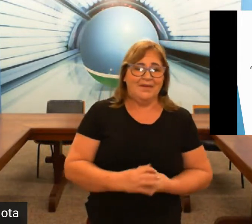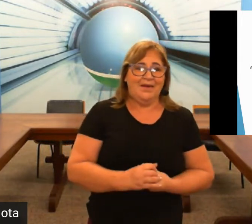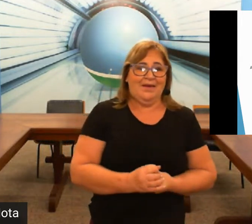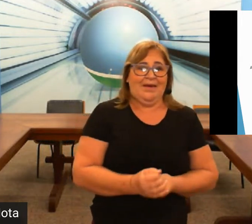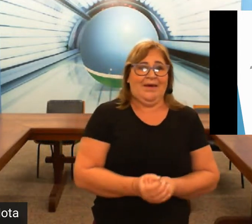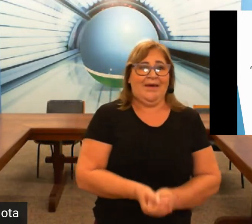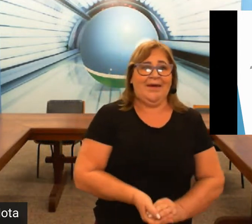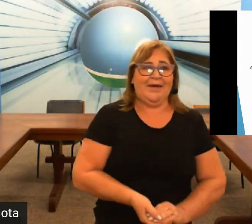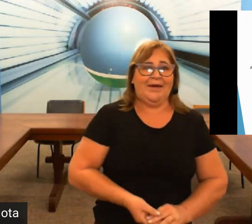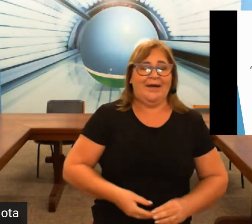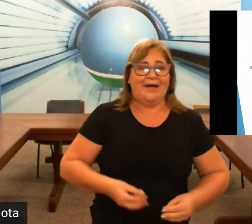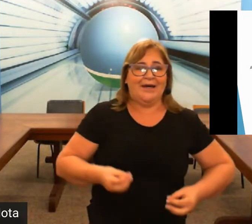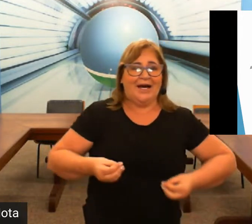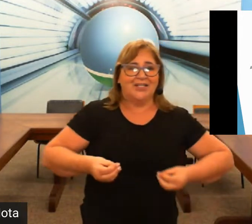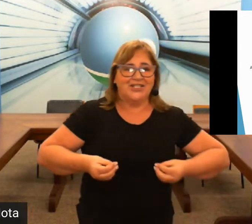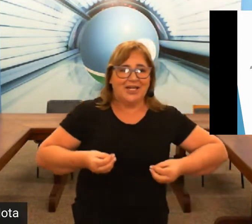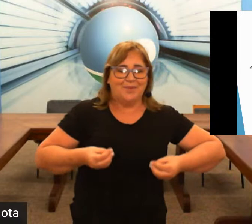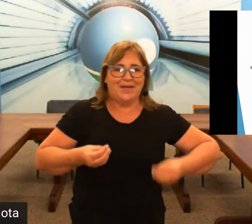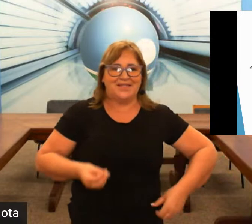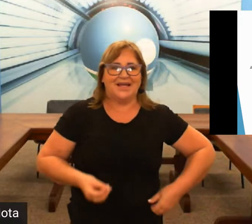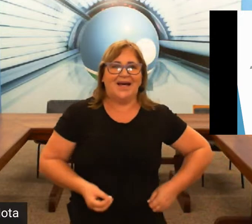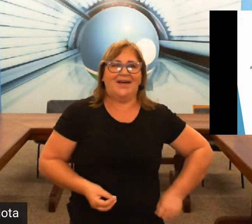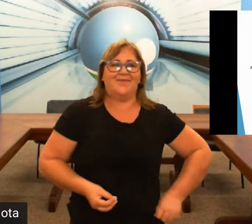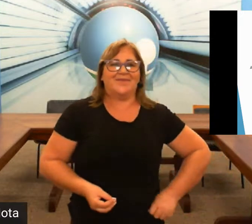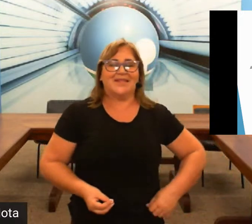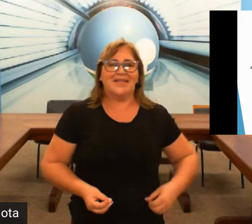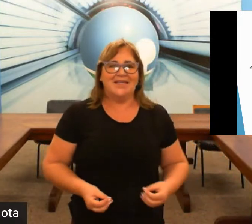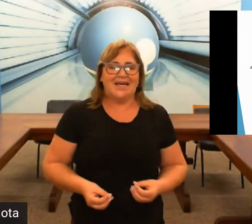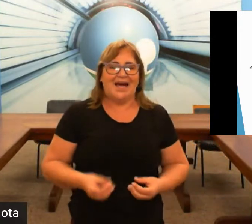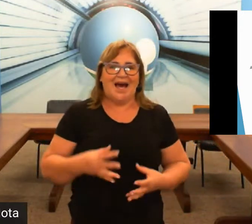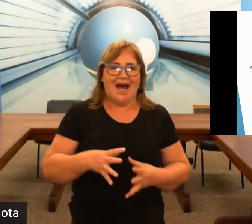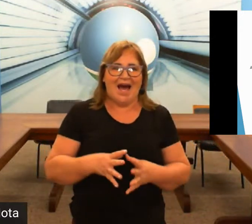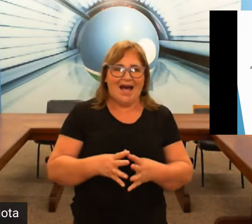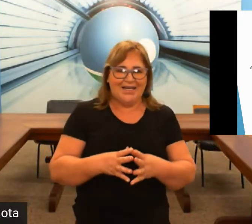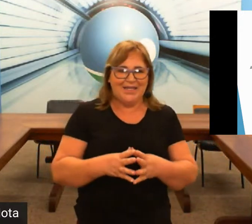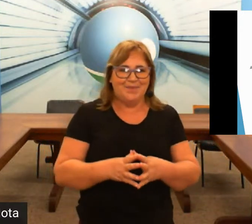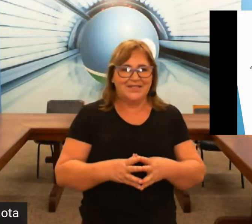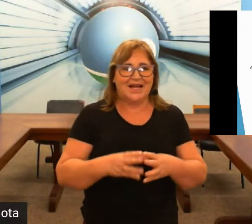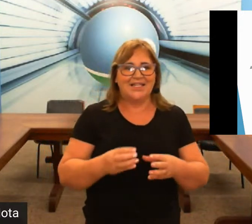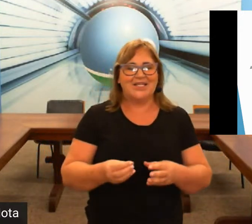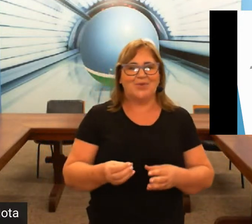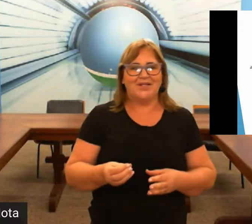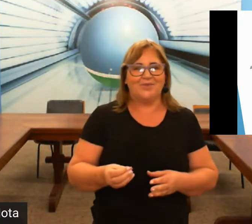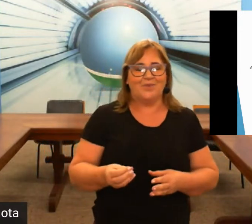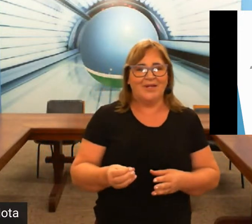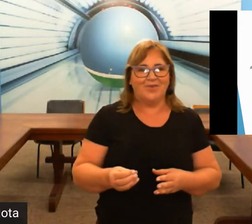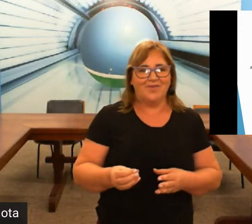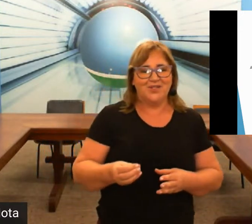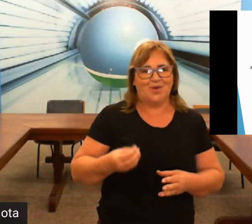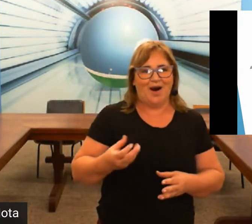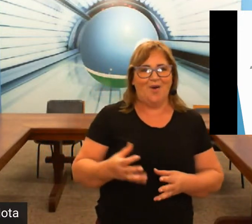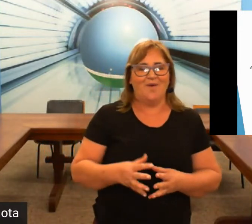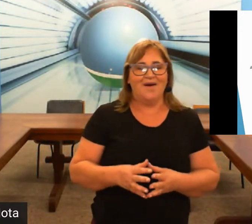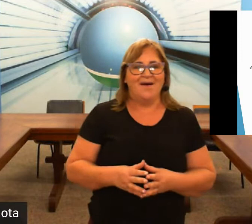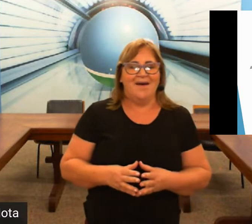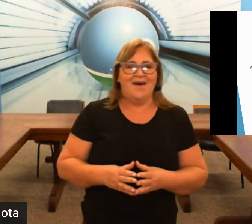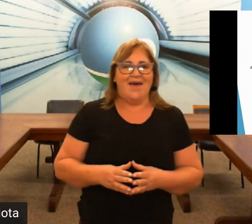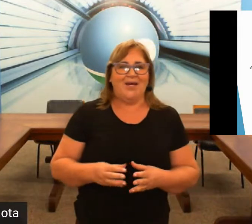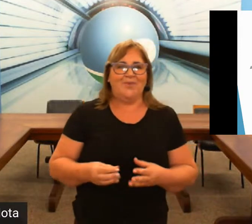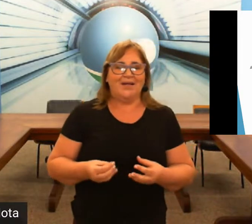é a gente tem que pensar que a Libras além de ser uma língua visual ela é uma